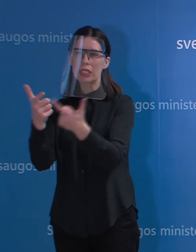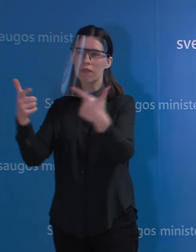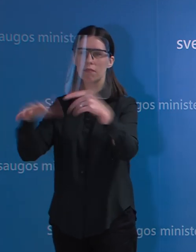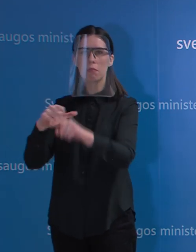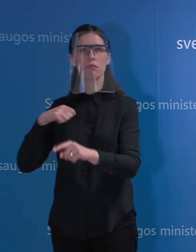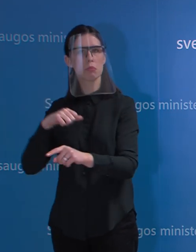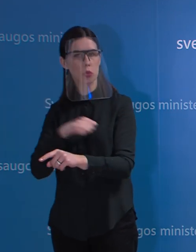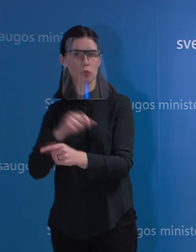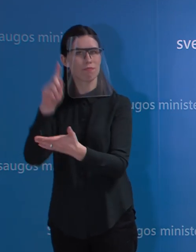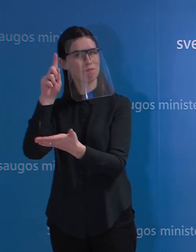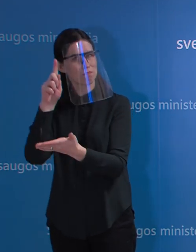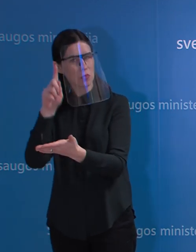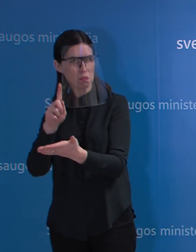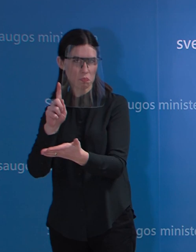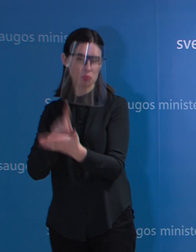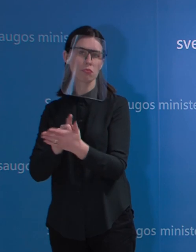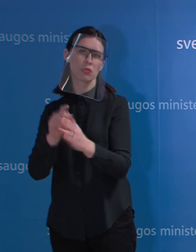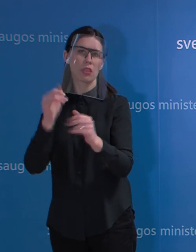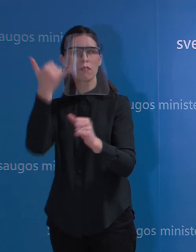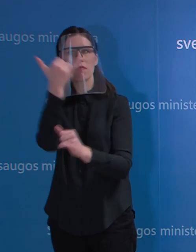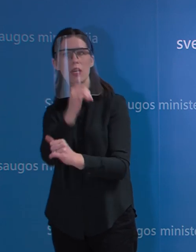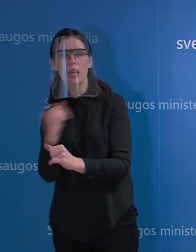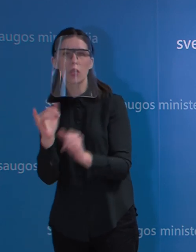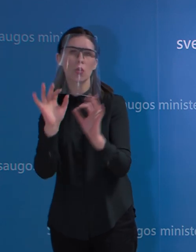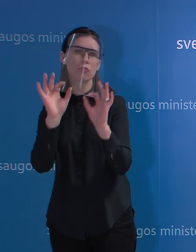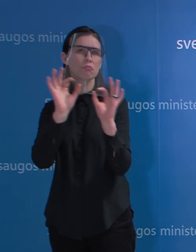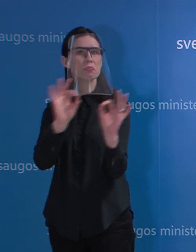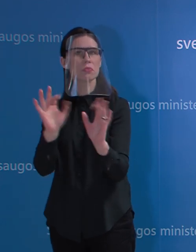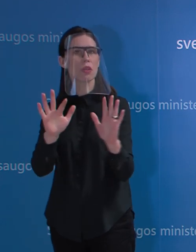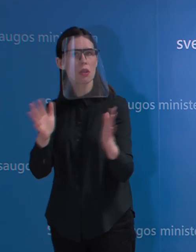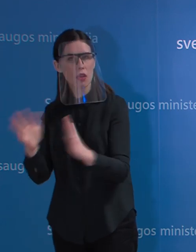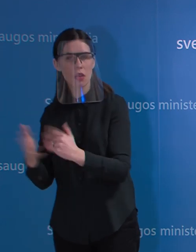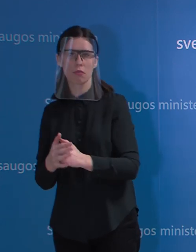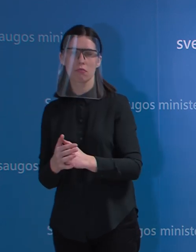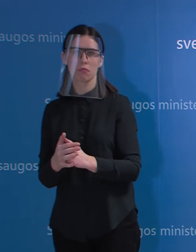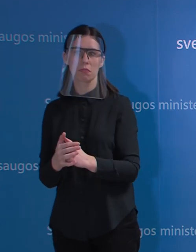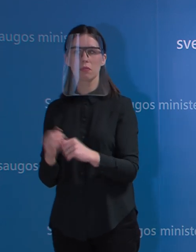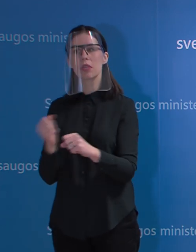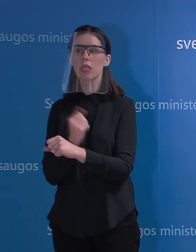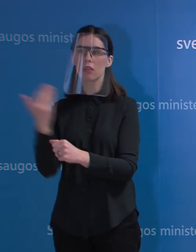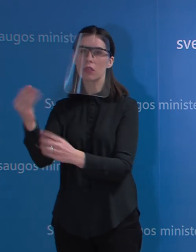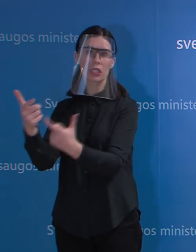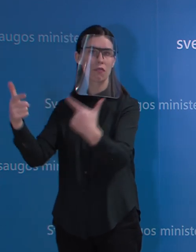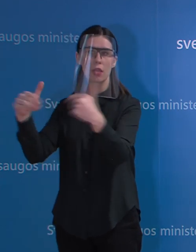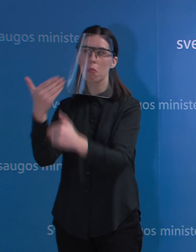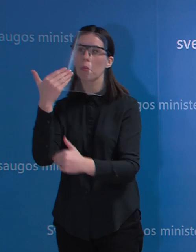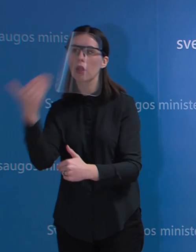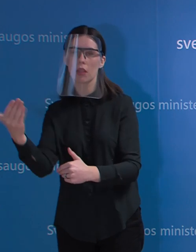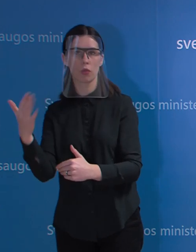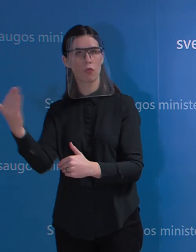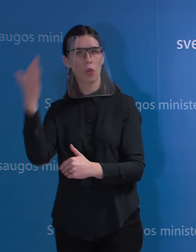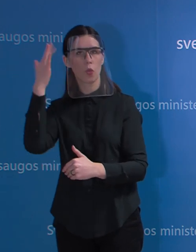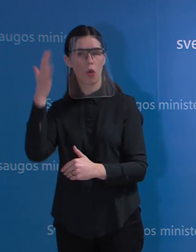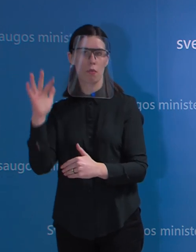pasirinko geriausiai įmanomą variantą. Tai jų reikėtų ir klausti komentaro, o kaip užtikrinsim, tai